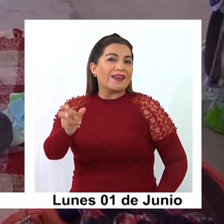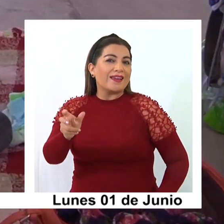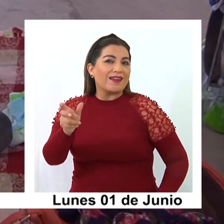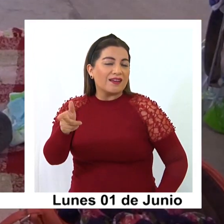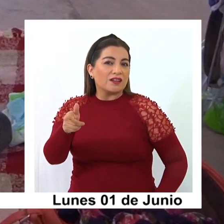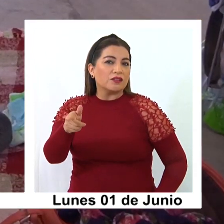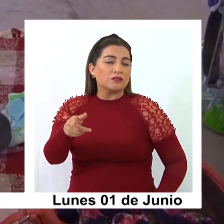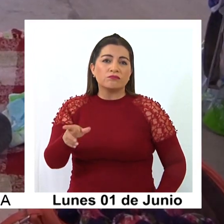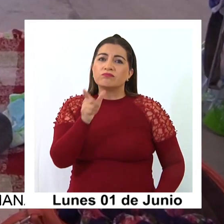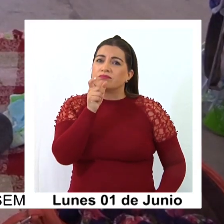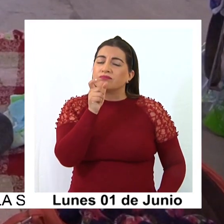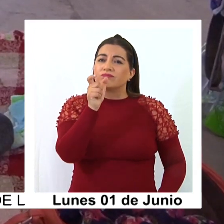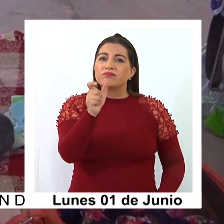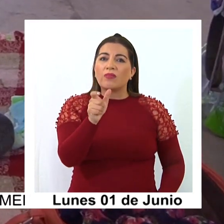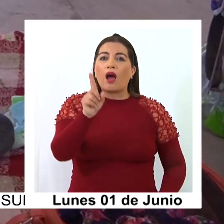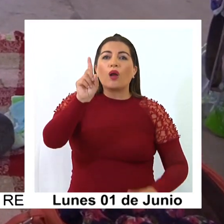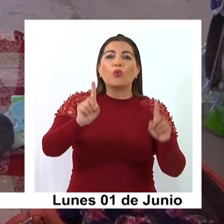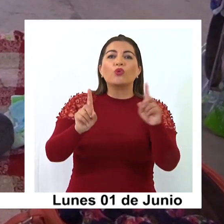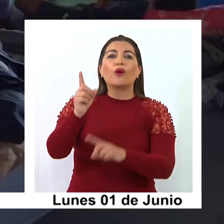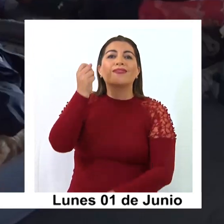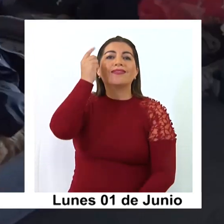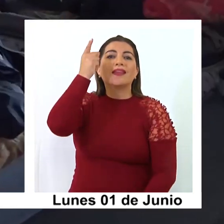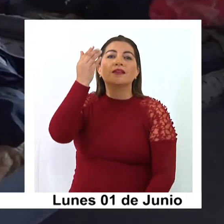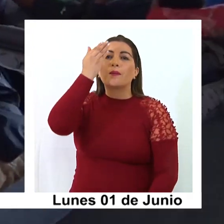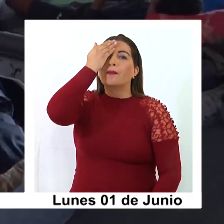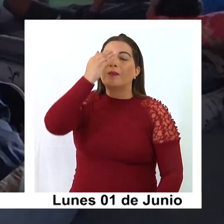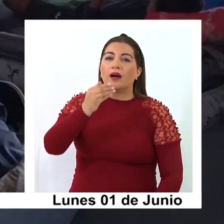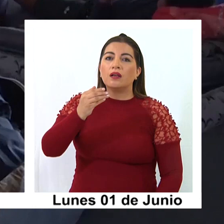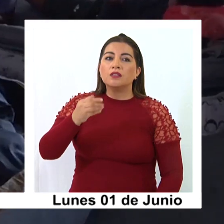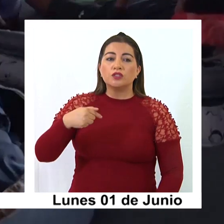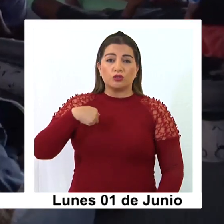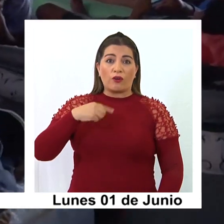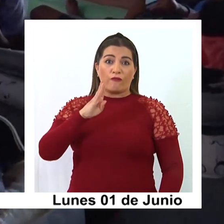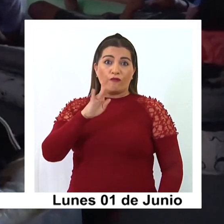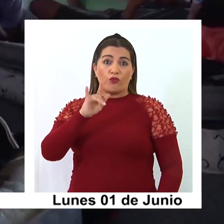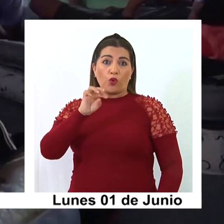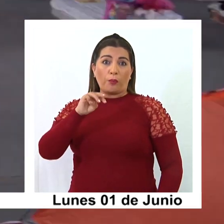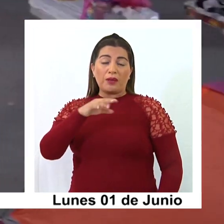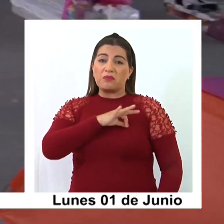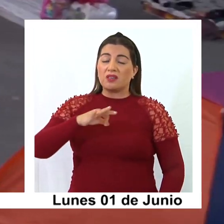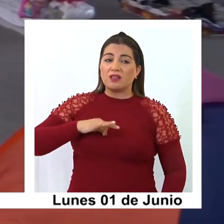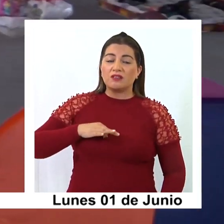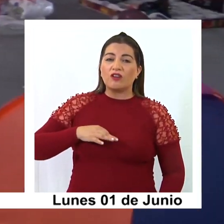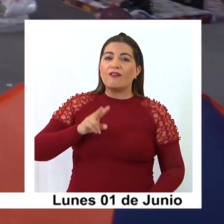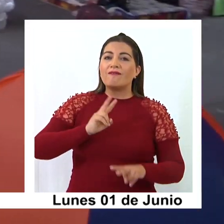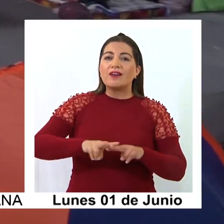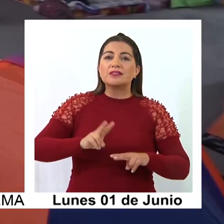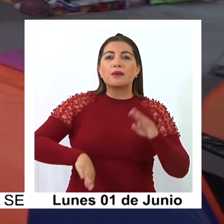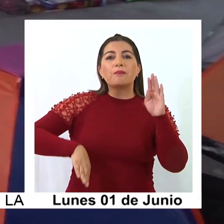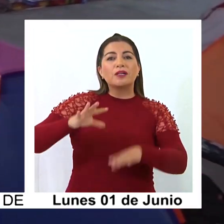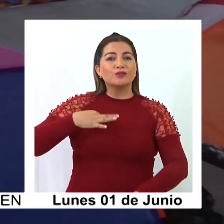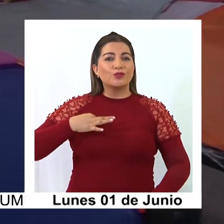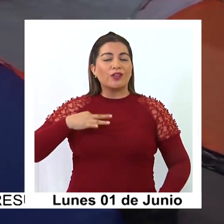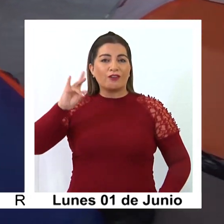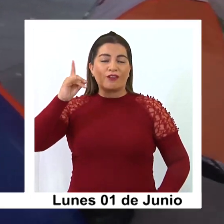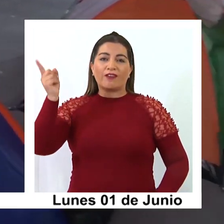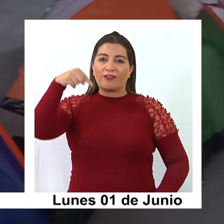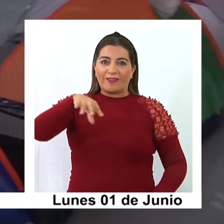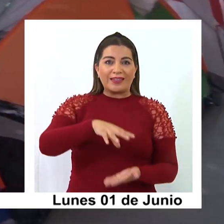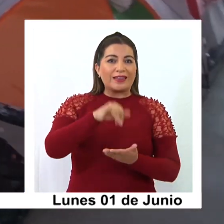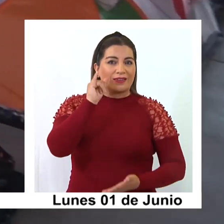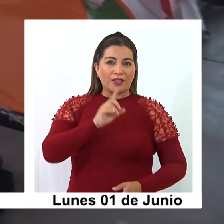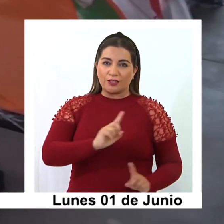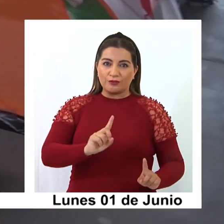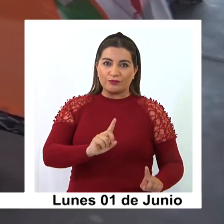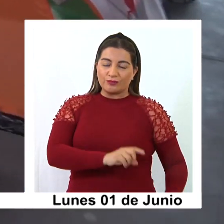que sus palabras fueron mal interpretadas y que ni él ni el ministro Blumer aseguraron que llegarán más ciudadanos bolivianos a Iquique.